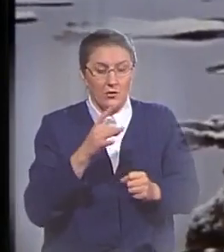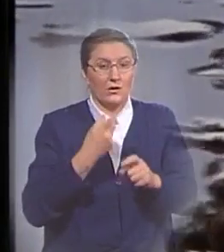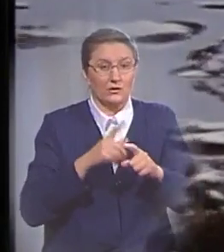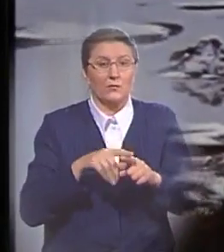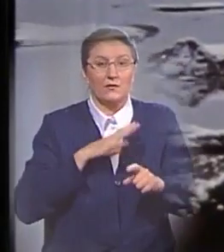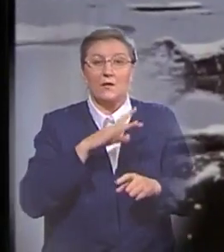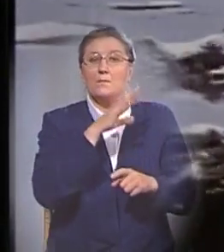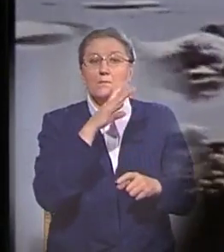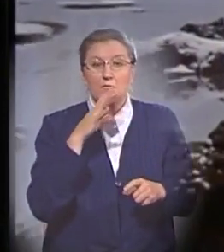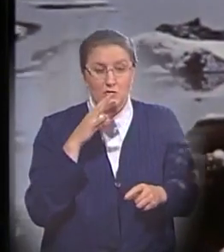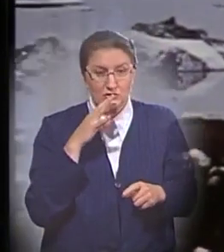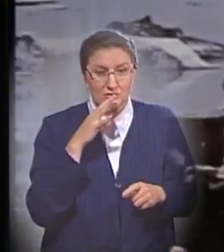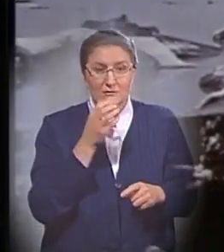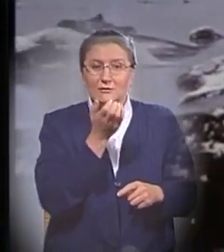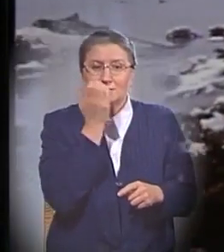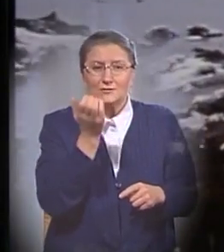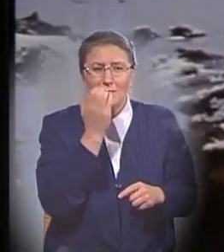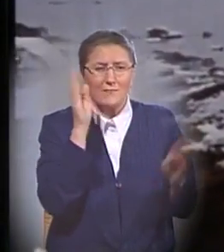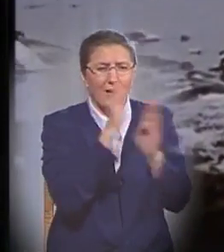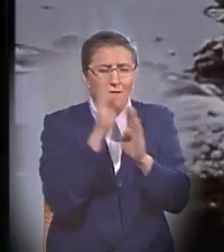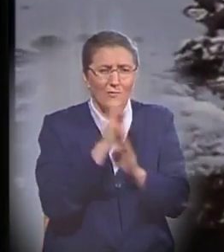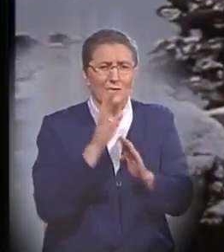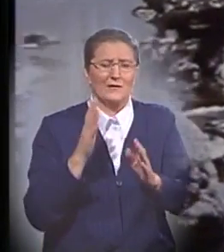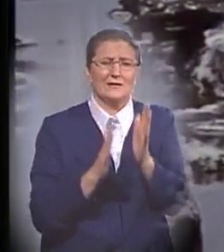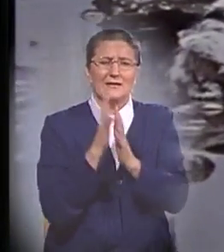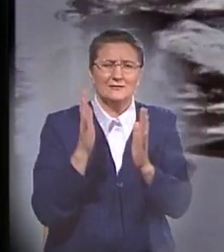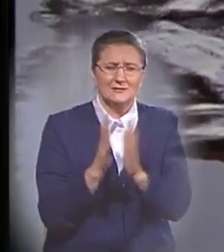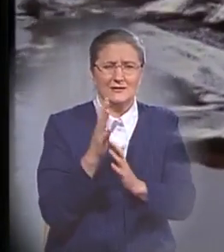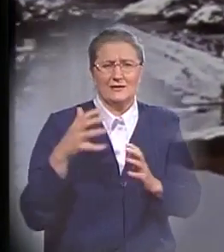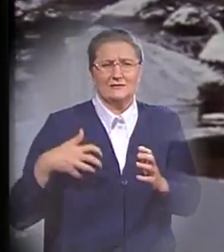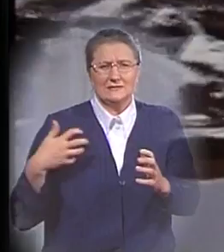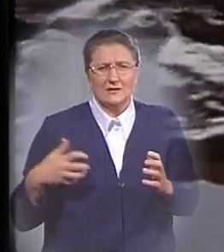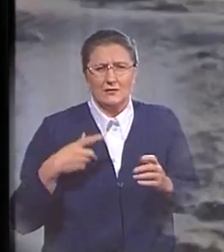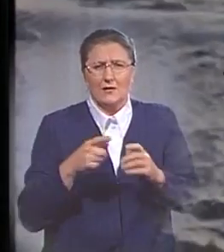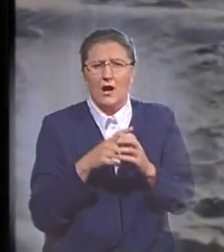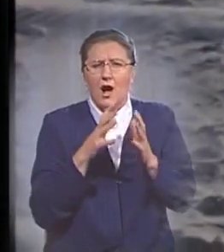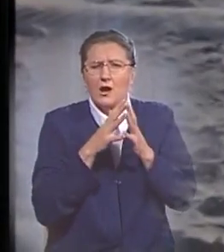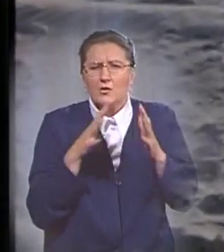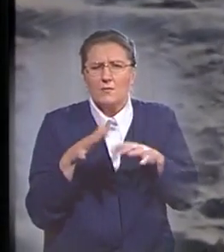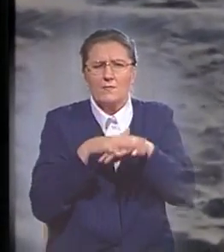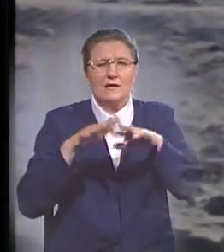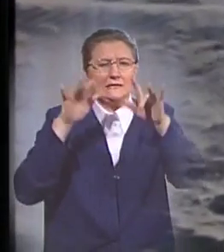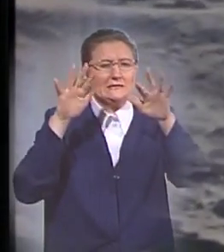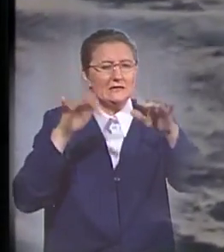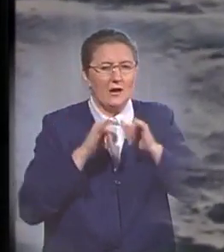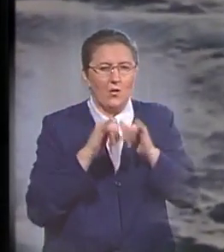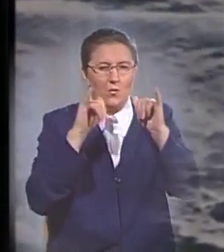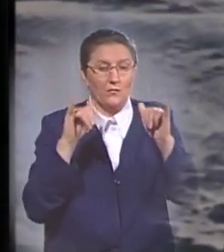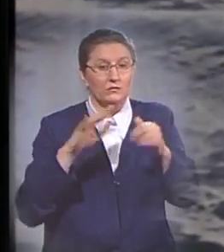множество тропических животных и растений, внезапно стали скапливаться огромные массы снега и льда, что в результате